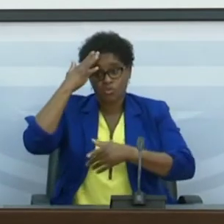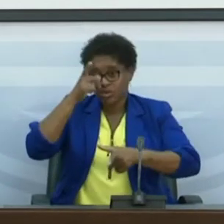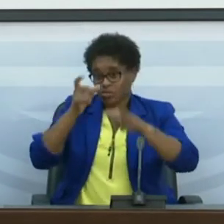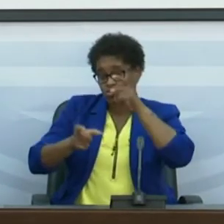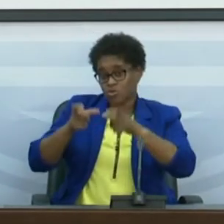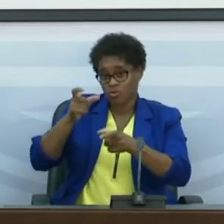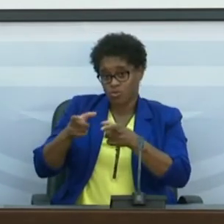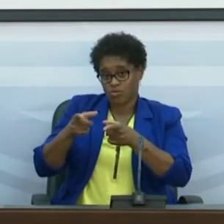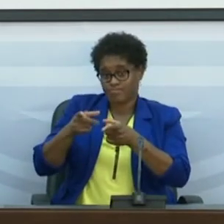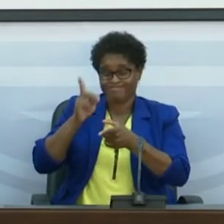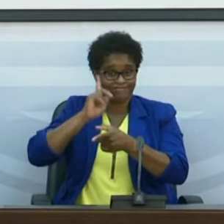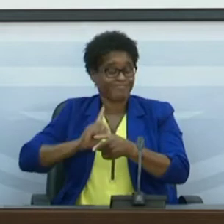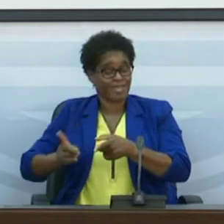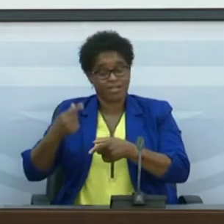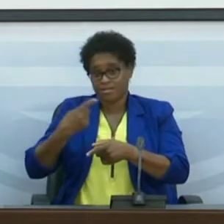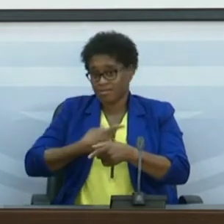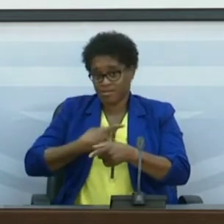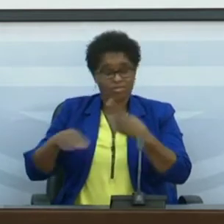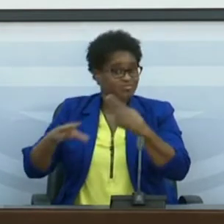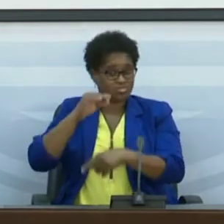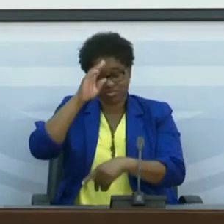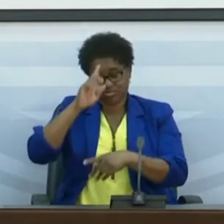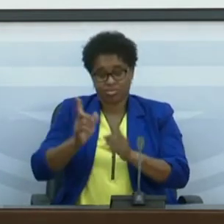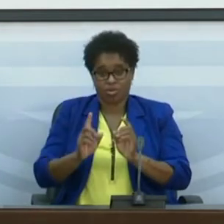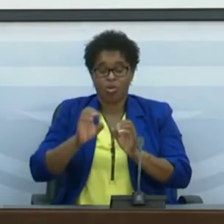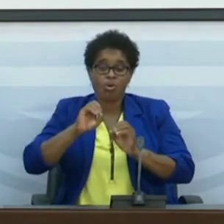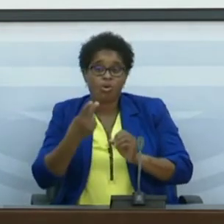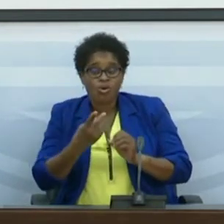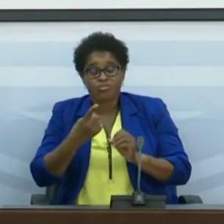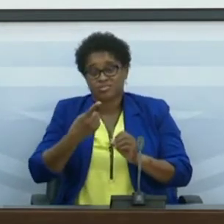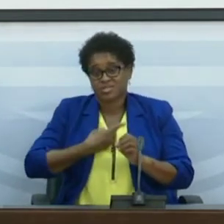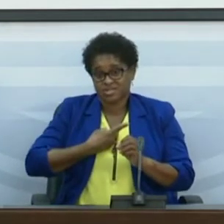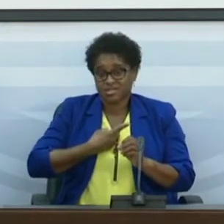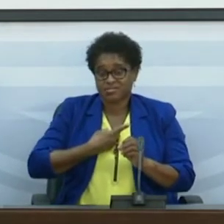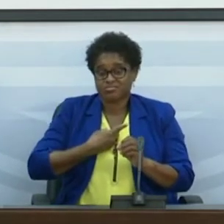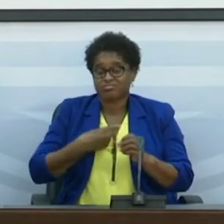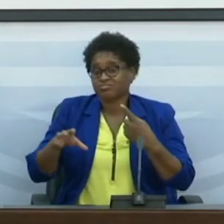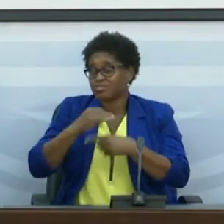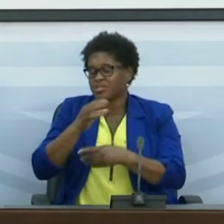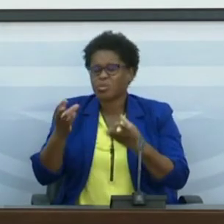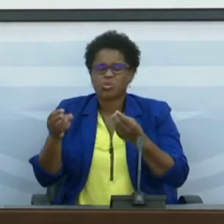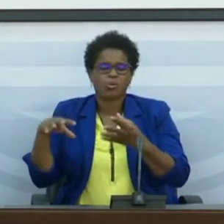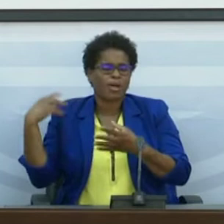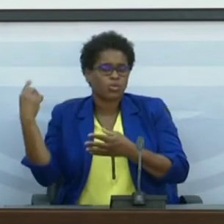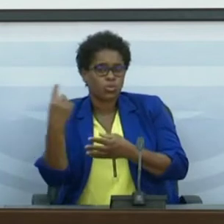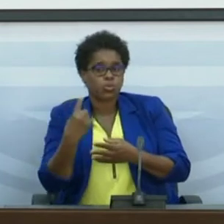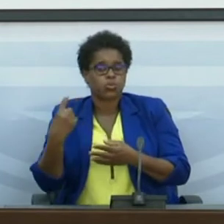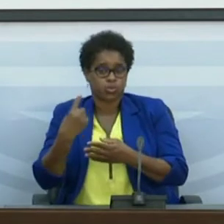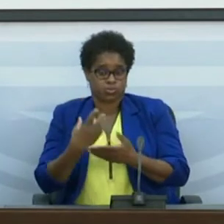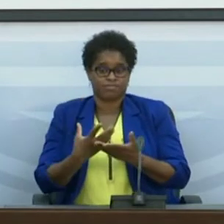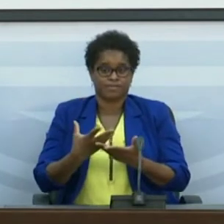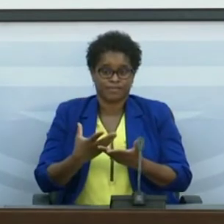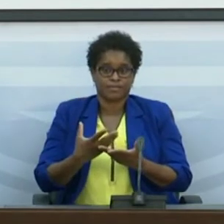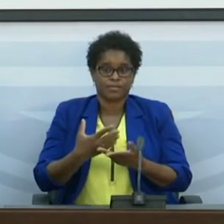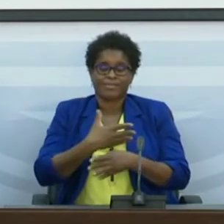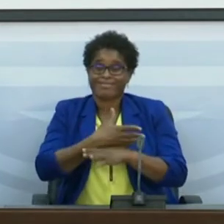ela não seja atingida, ou então que ela seja atingida muito mais tardiamente. E, para além disso,